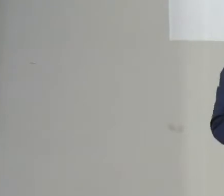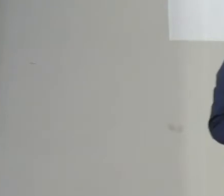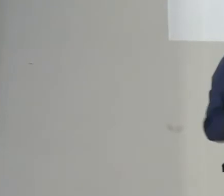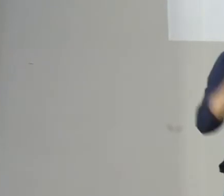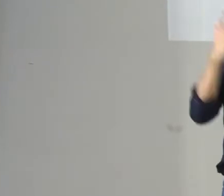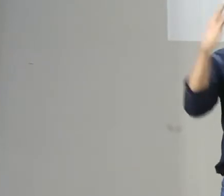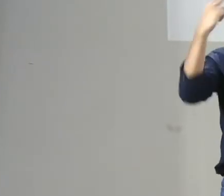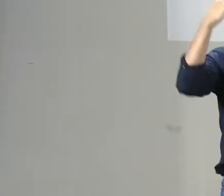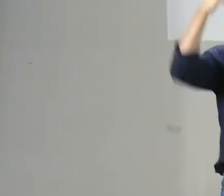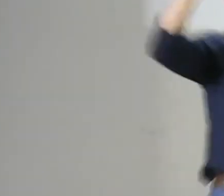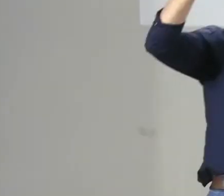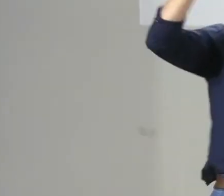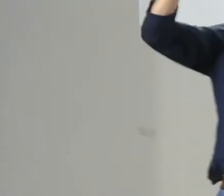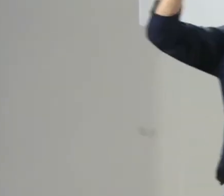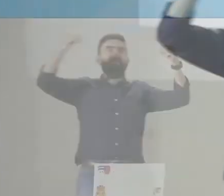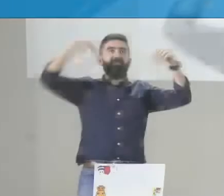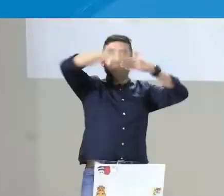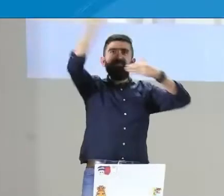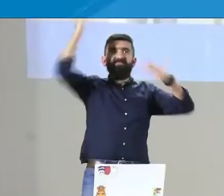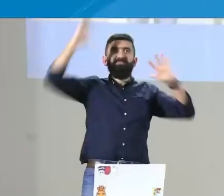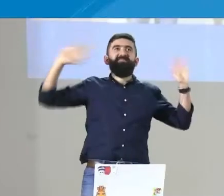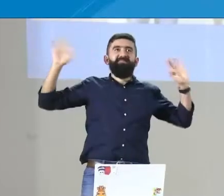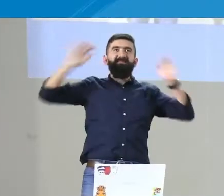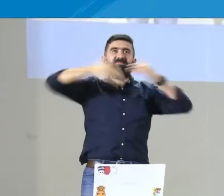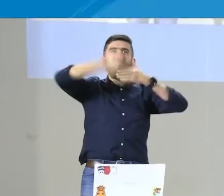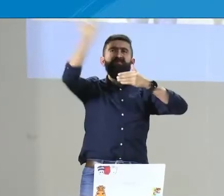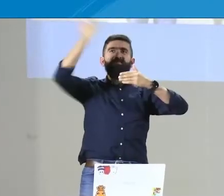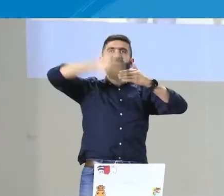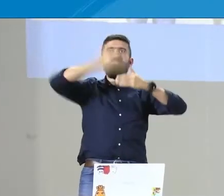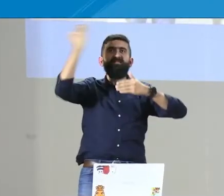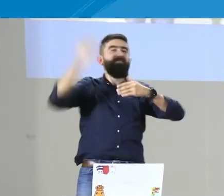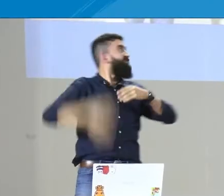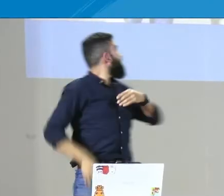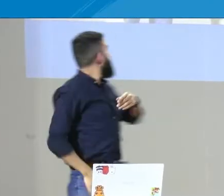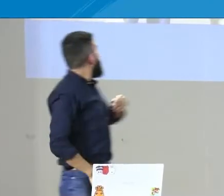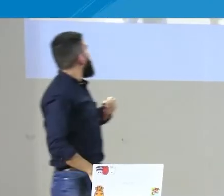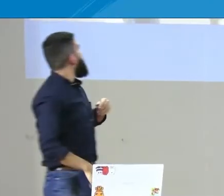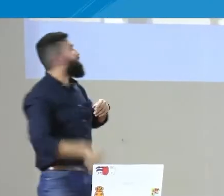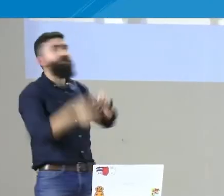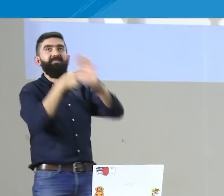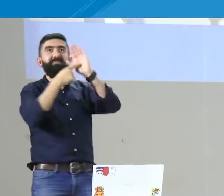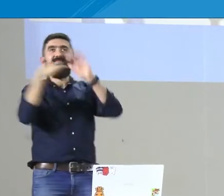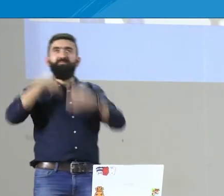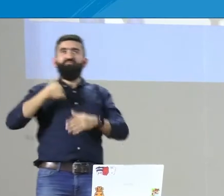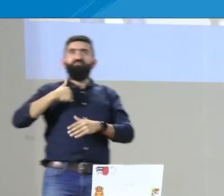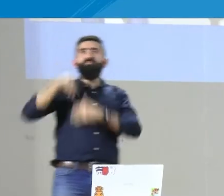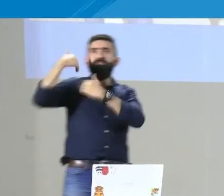Muy buenas tardes. Muchísimas gracias a todas las personas que están aquí. Todos me ven. ¿Podemos iniciar?